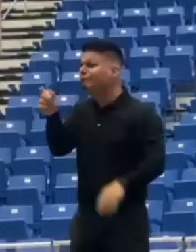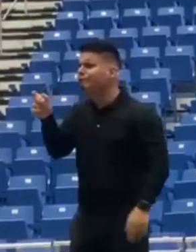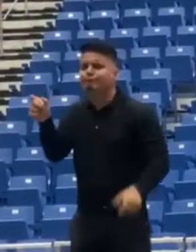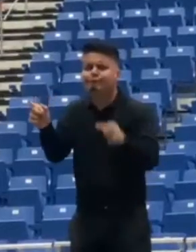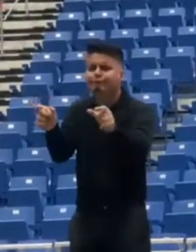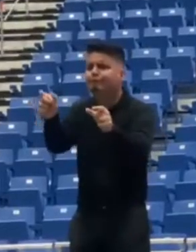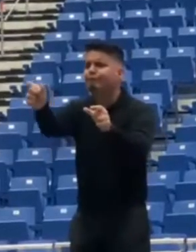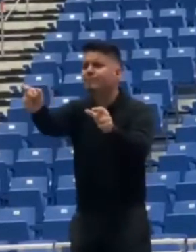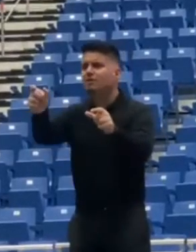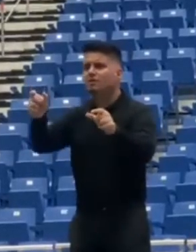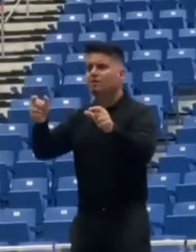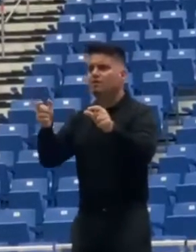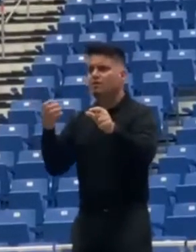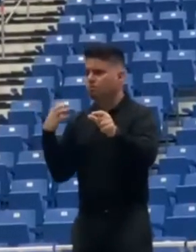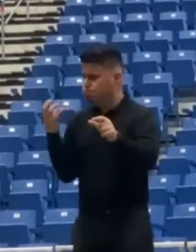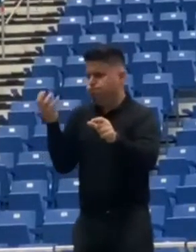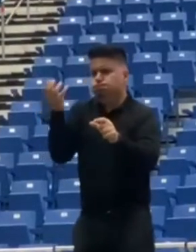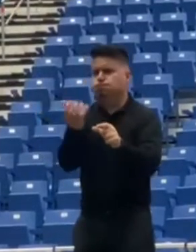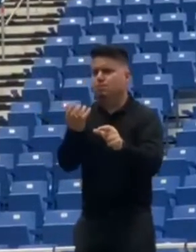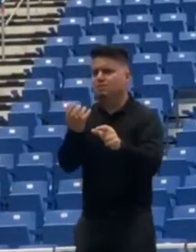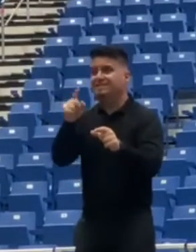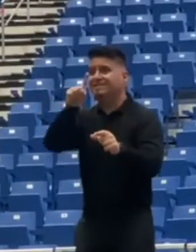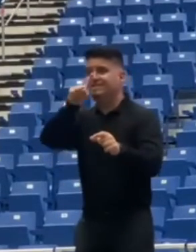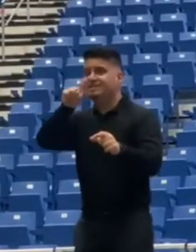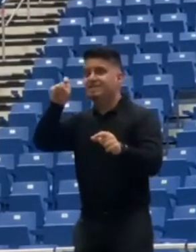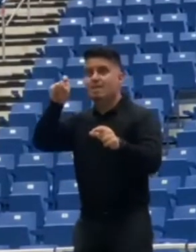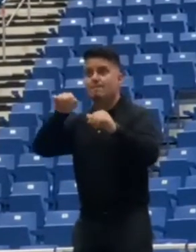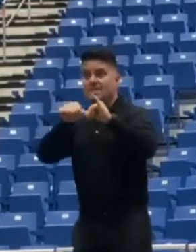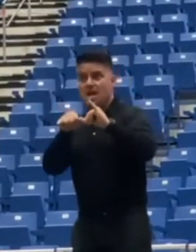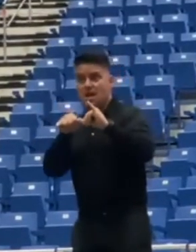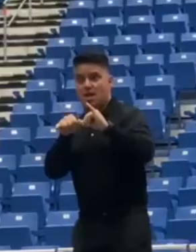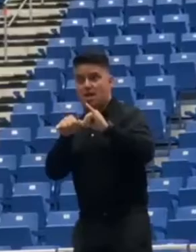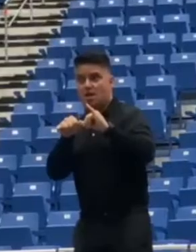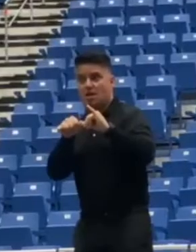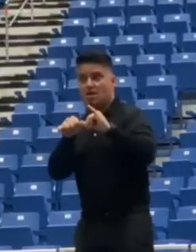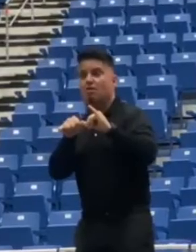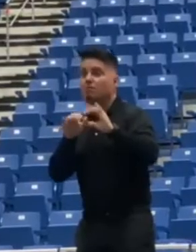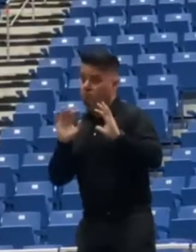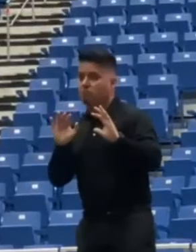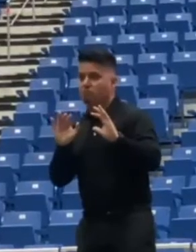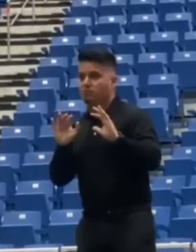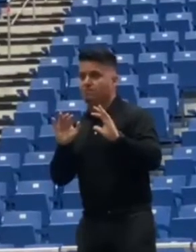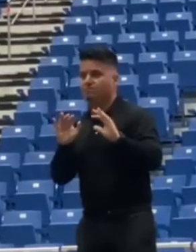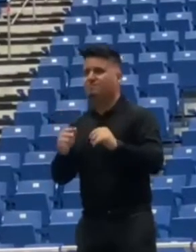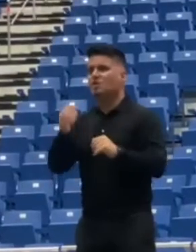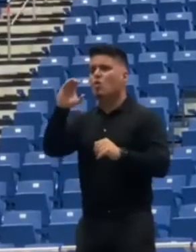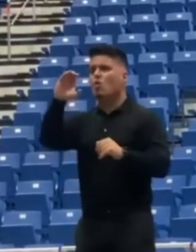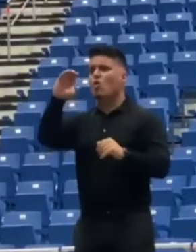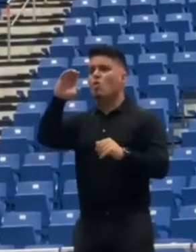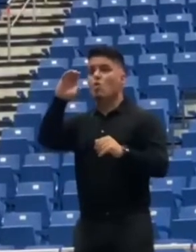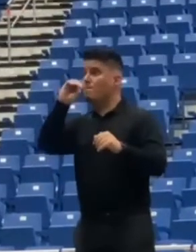orilla. Se elimina la referencia a que la compañía de turismo solo puede promover turismo interno.